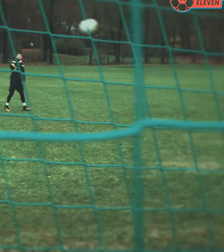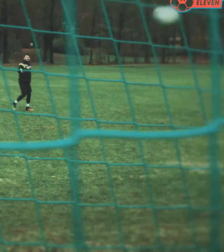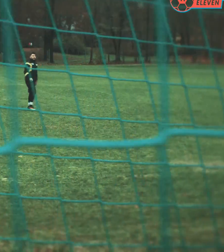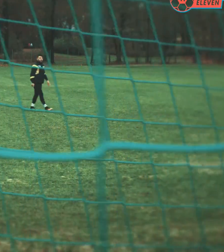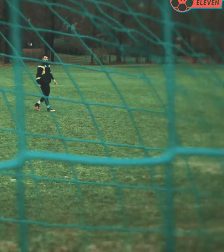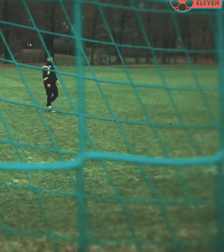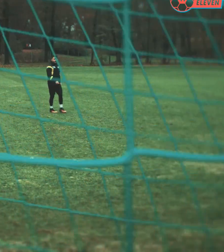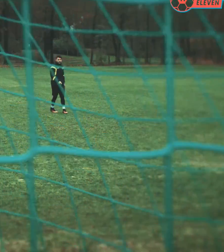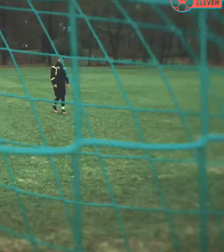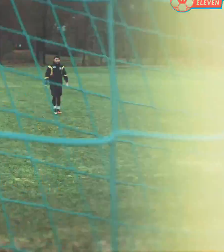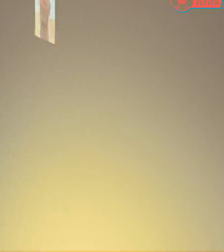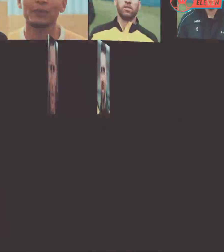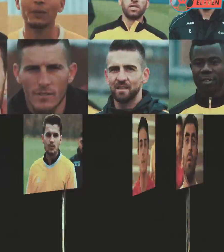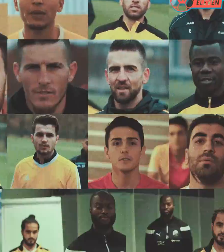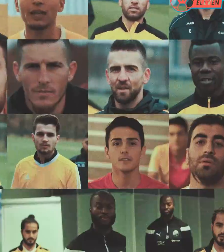Ja, genau. Ja,